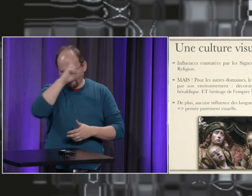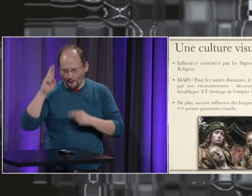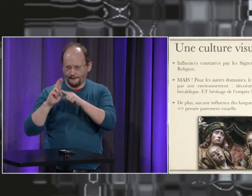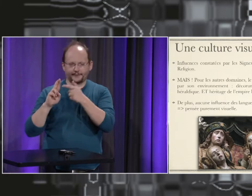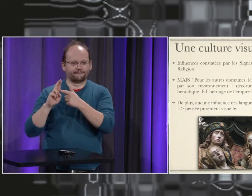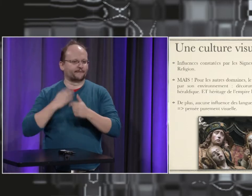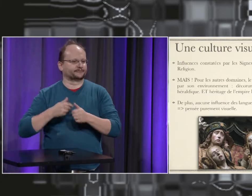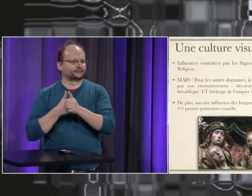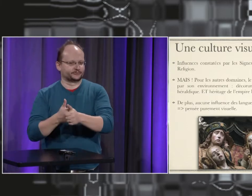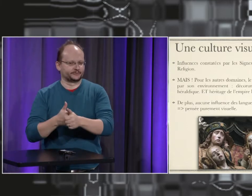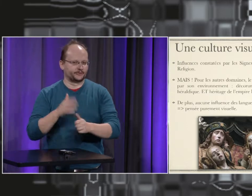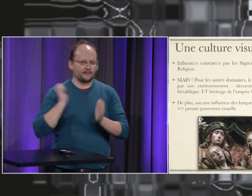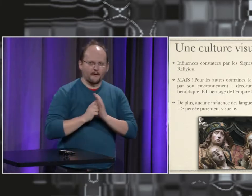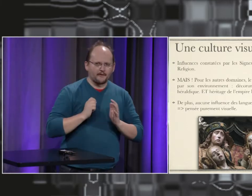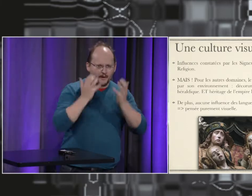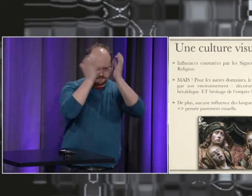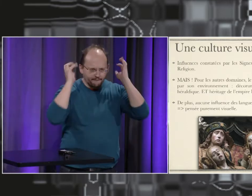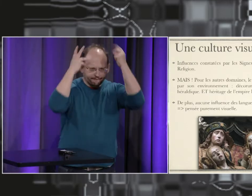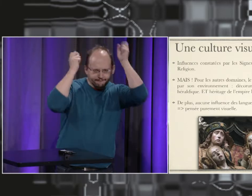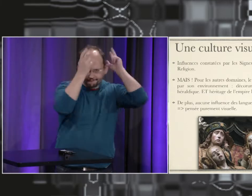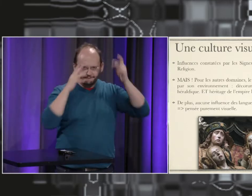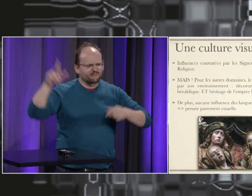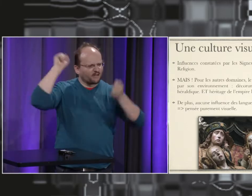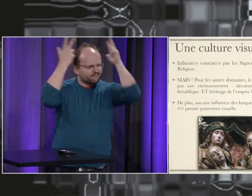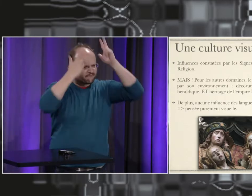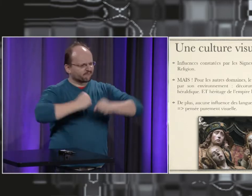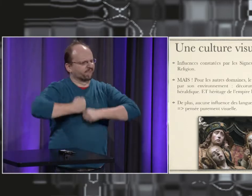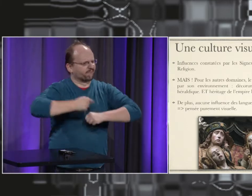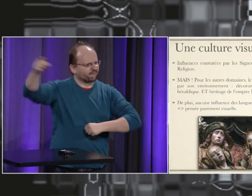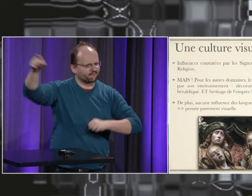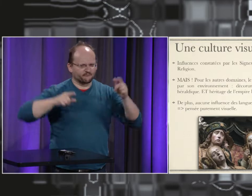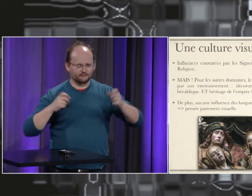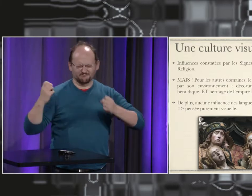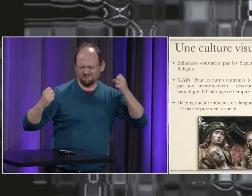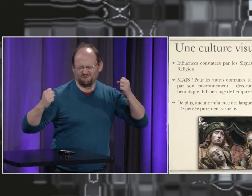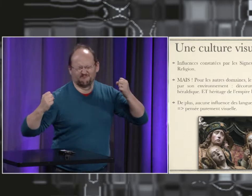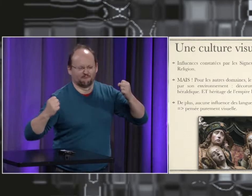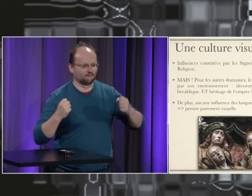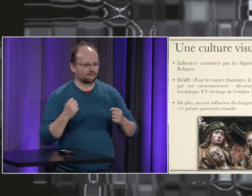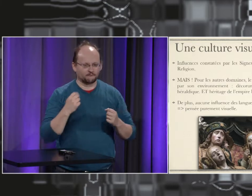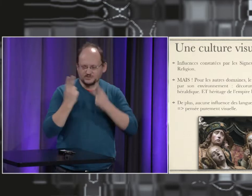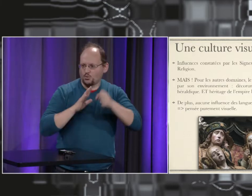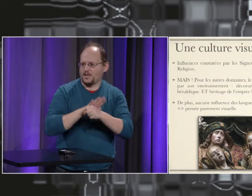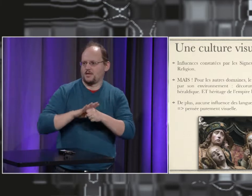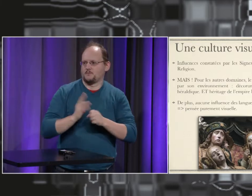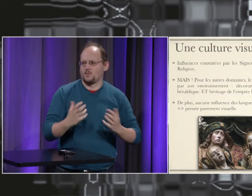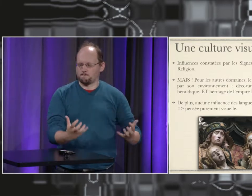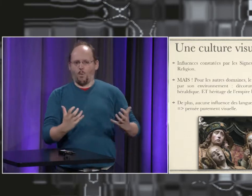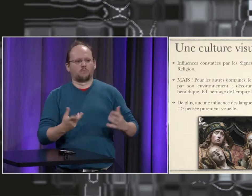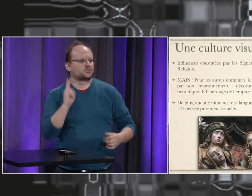alors qu'aujourd'hui on a quand même une belle influence du français avec des signes qui sont d'actes idéologiques qui ont